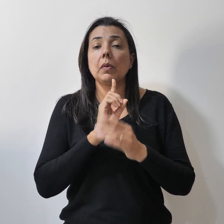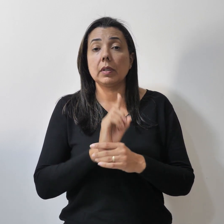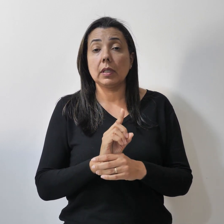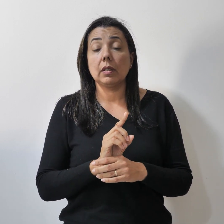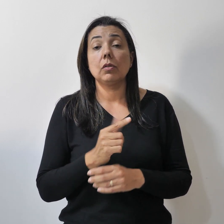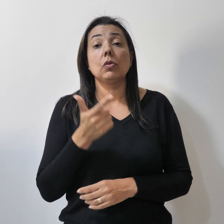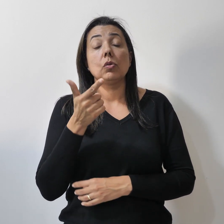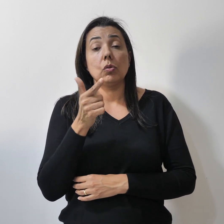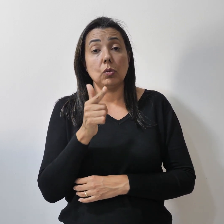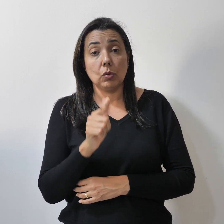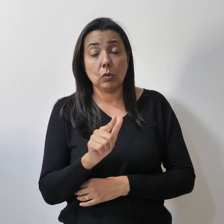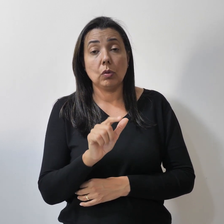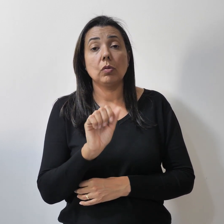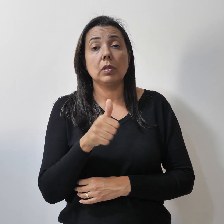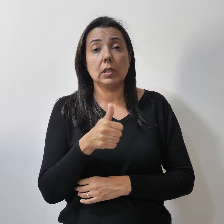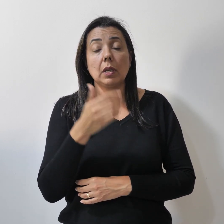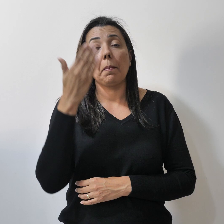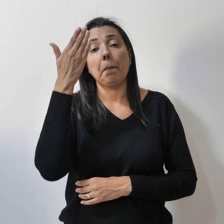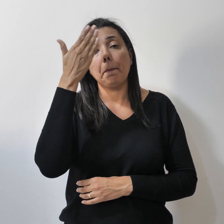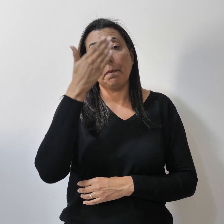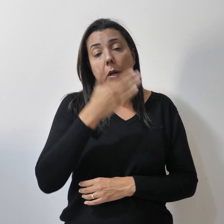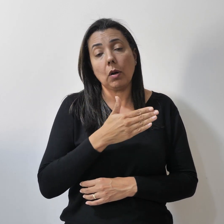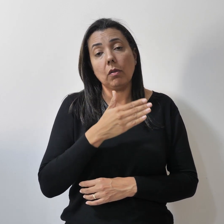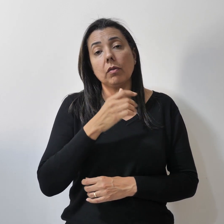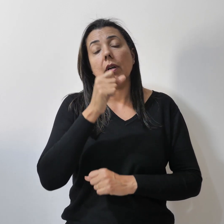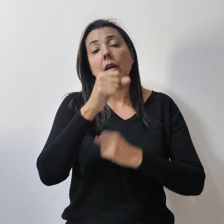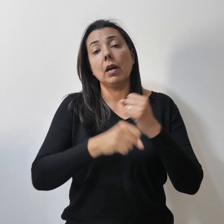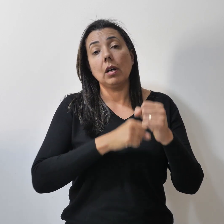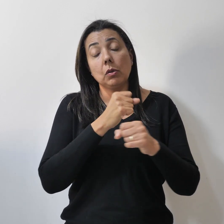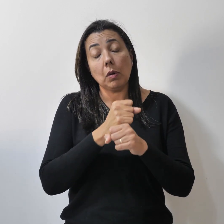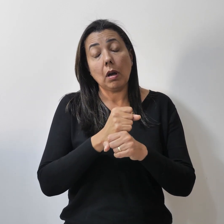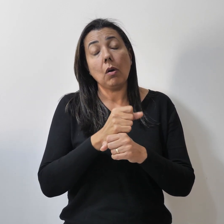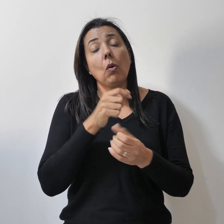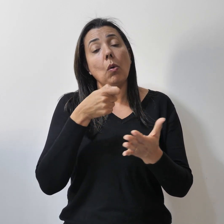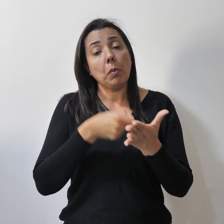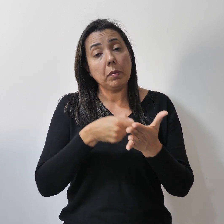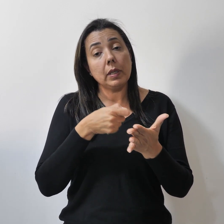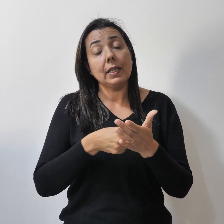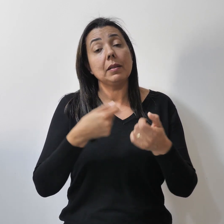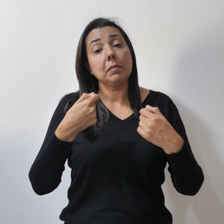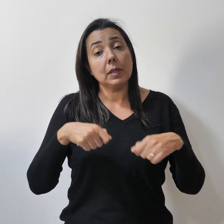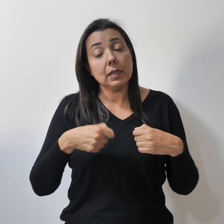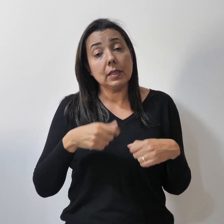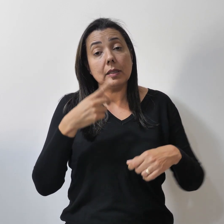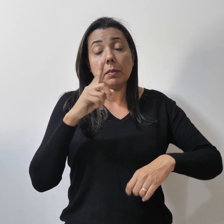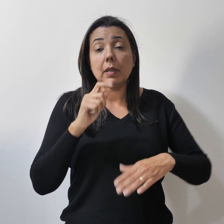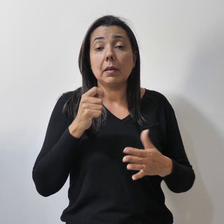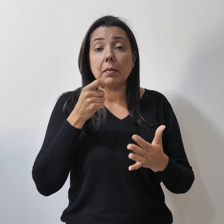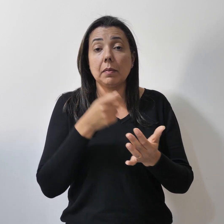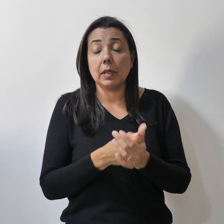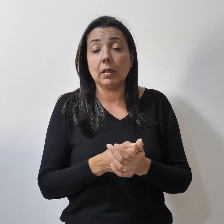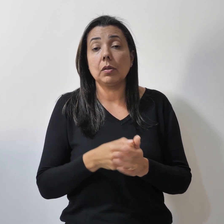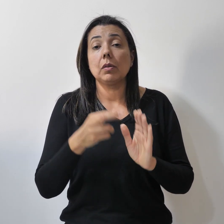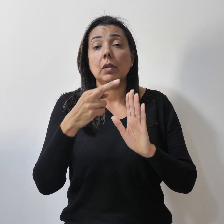vez que é uma comprovação anual obrigatória e necessária para o pagamento regular de